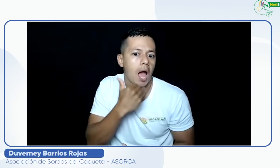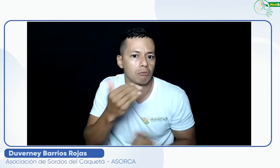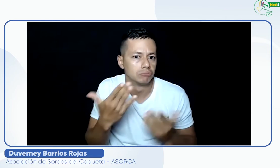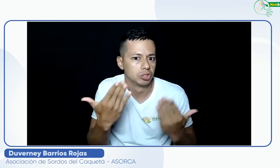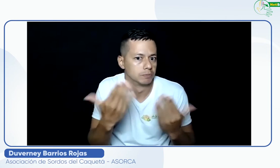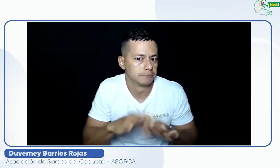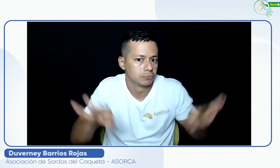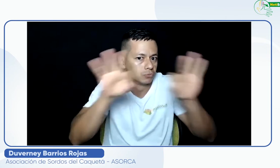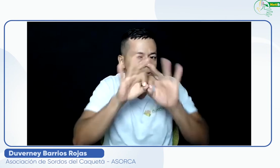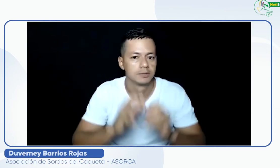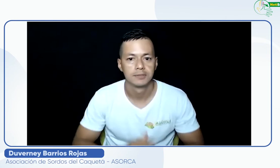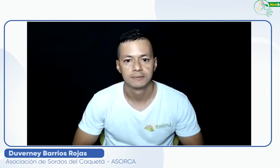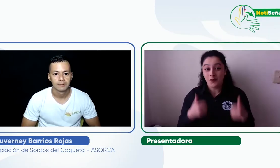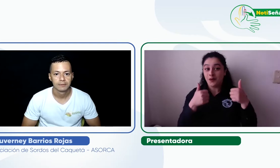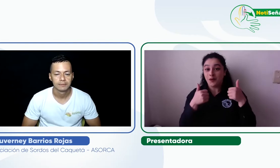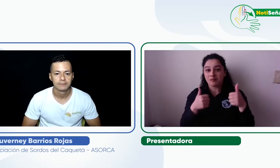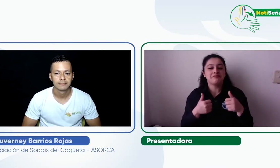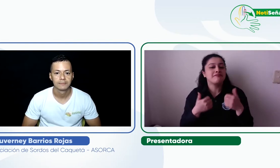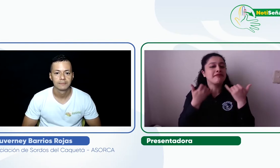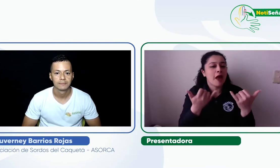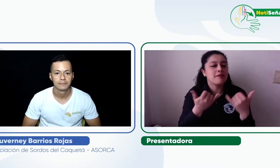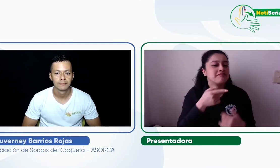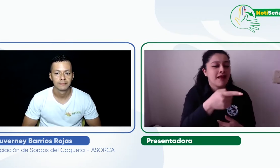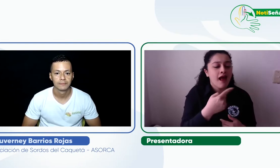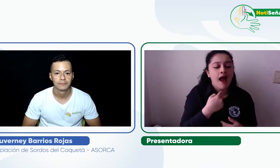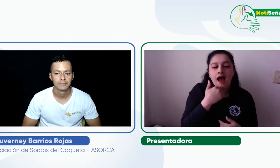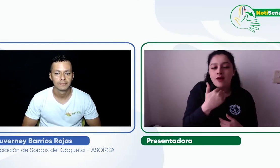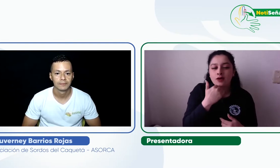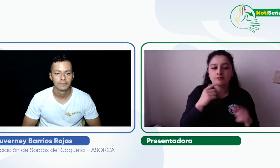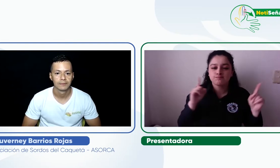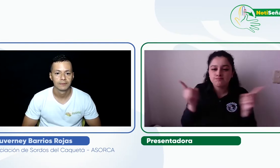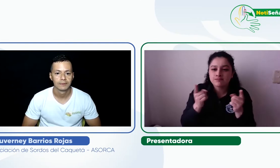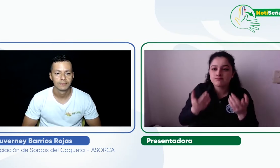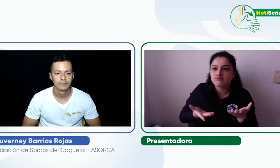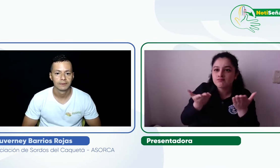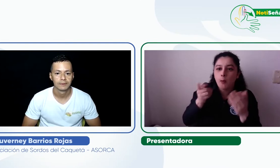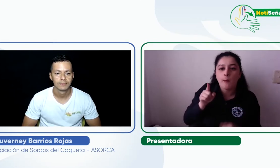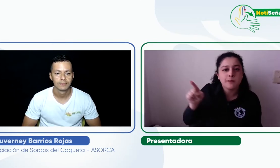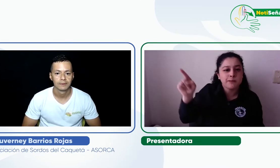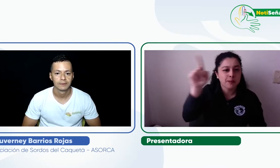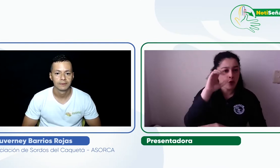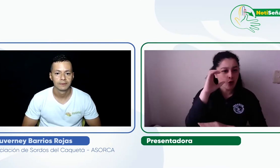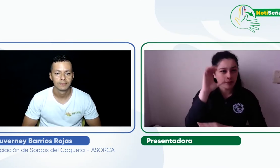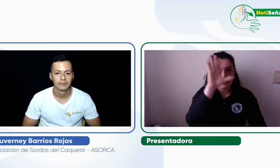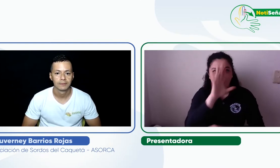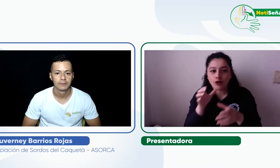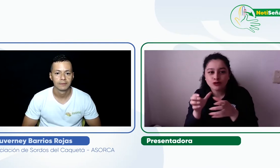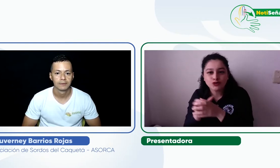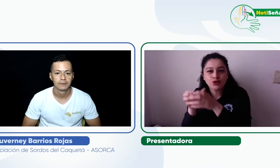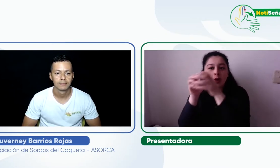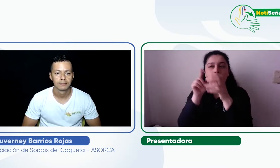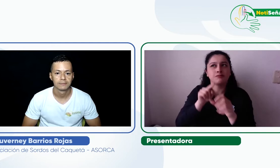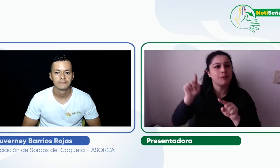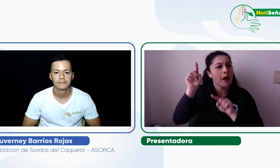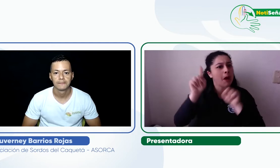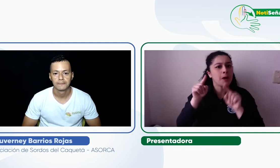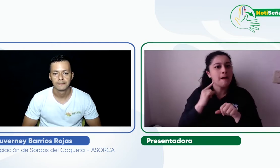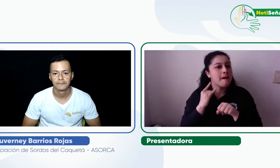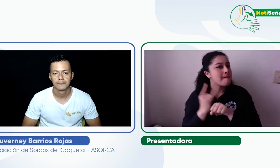hemos logrado algunas cosas y hemos tenido avances en la incidencia. ¿Hay algo corto que quieras comentarle a las asociaciones de personas